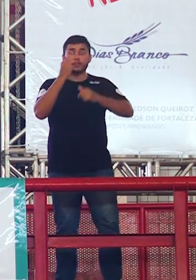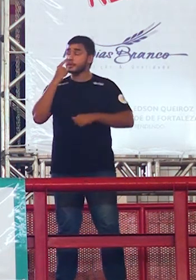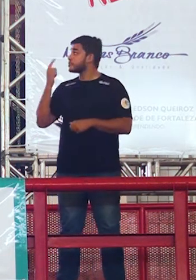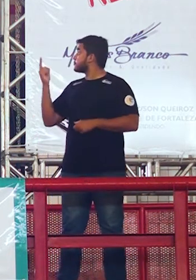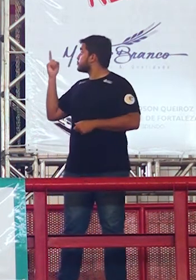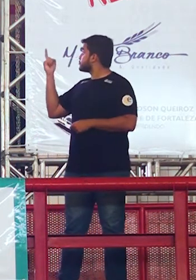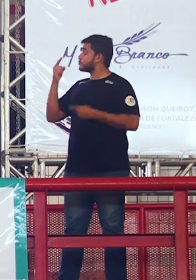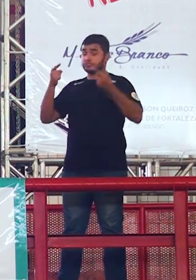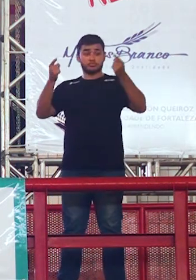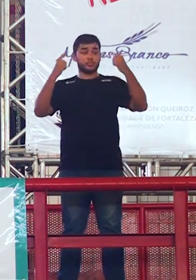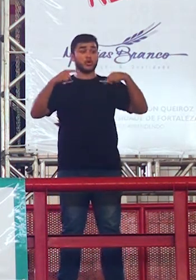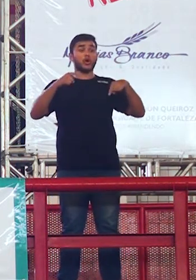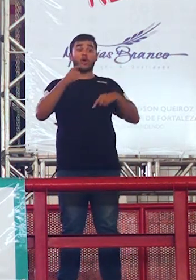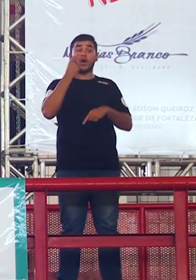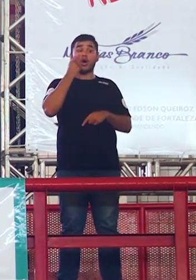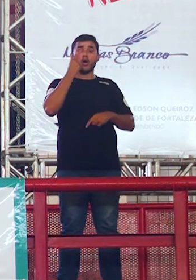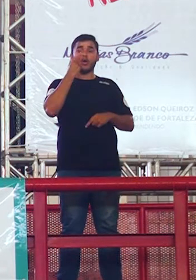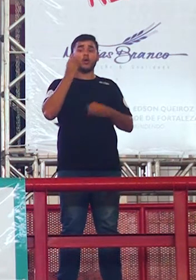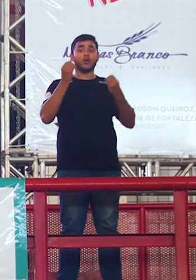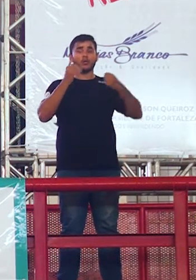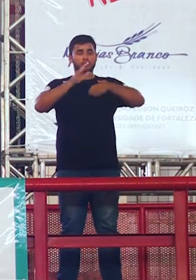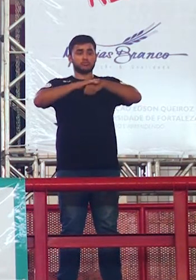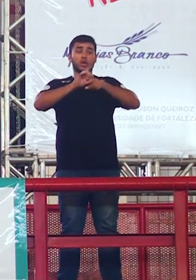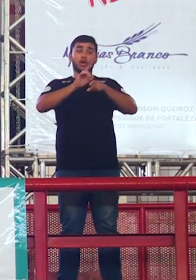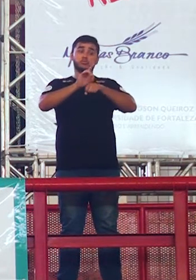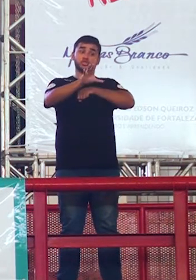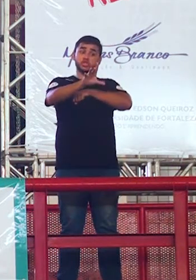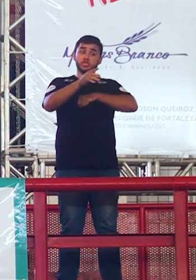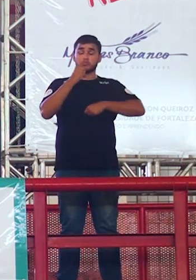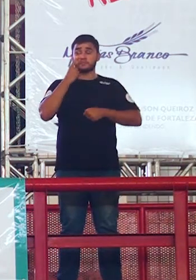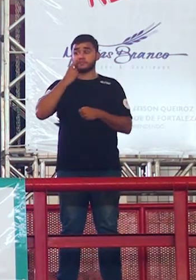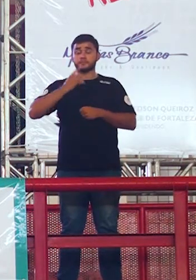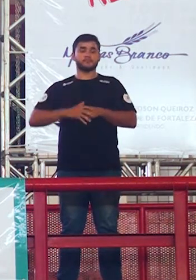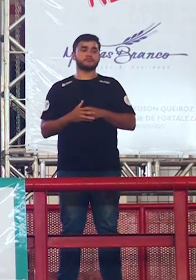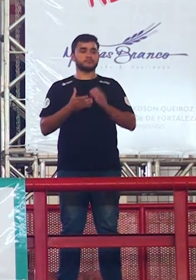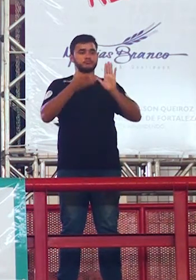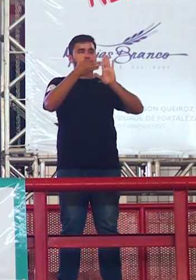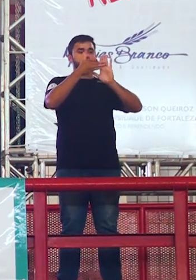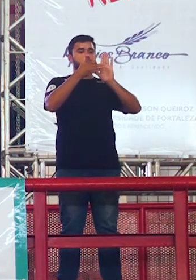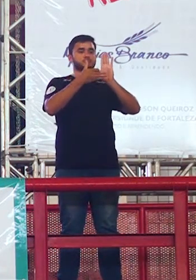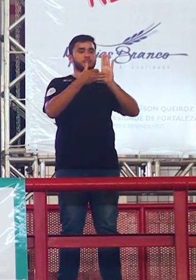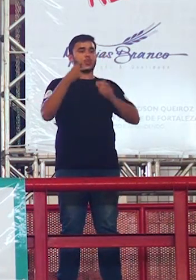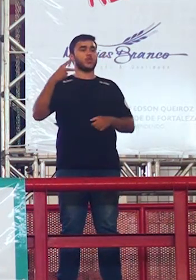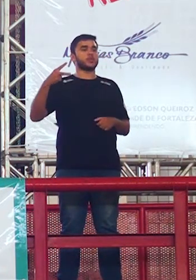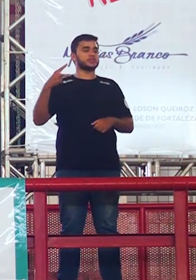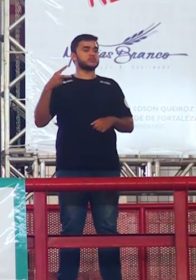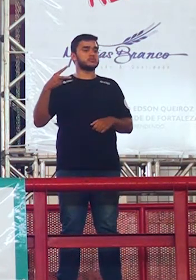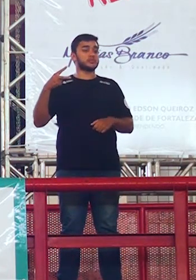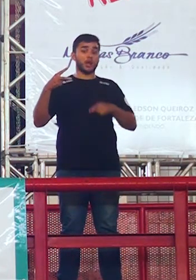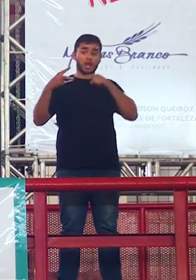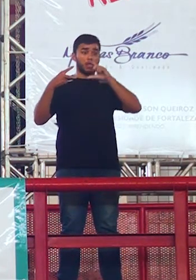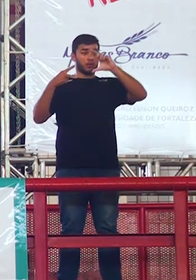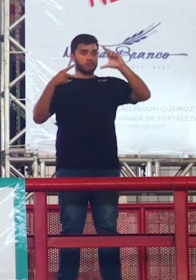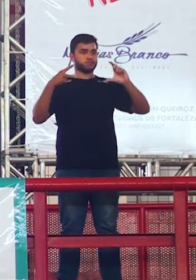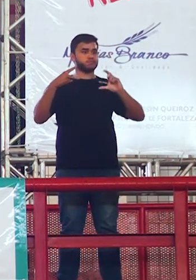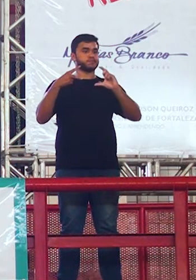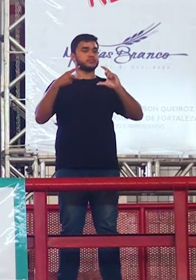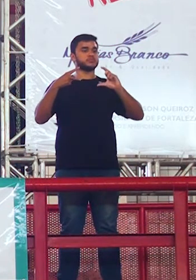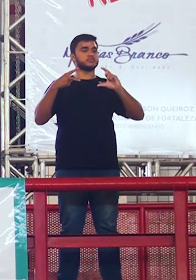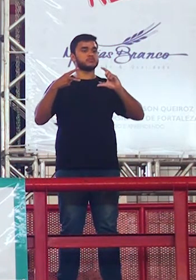anote aí o mínimo o mínimo pra se fazer dois parágrafos é o mínimo que se faz pra